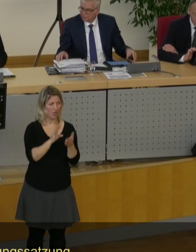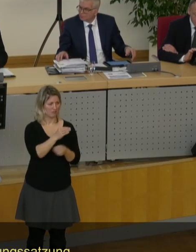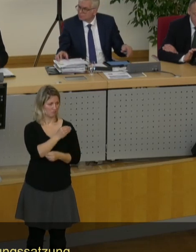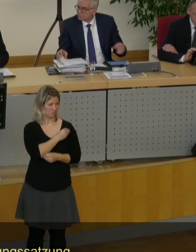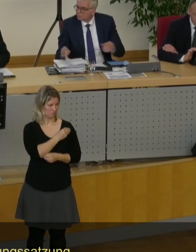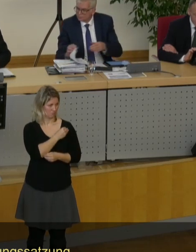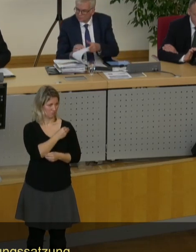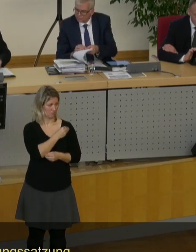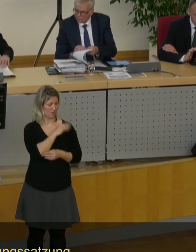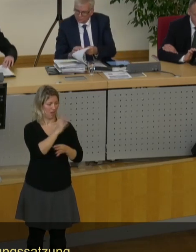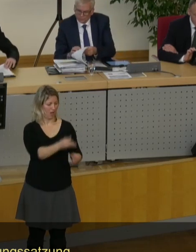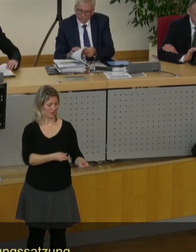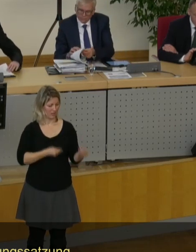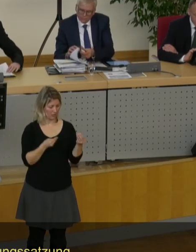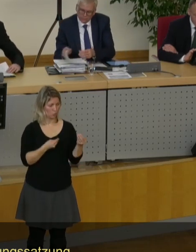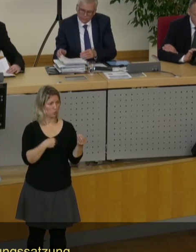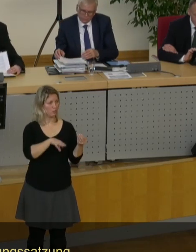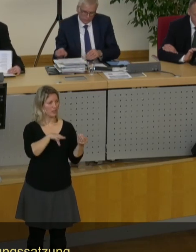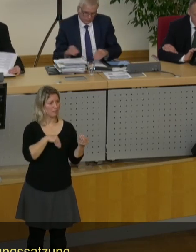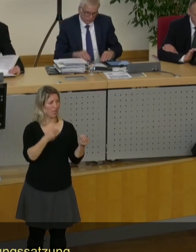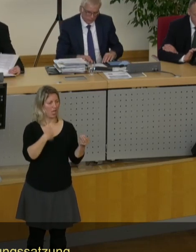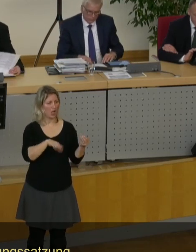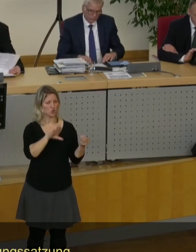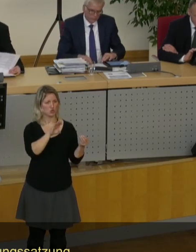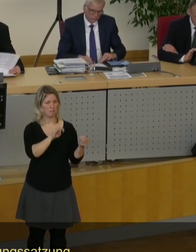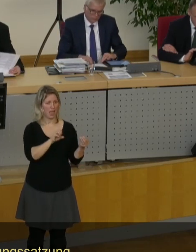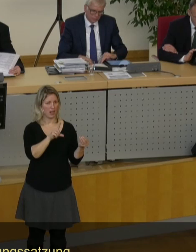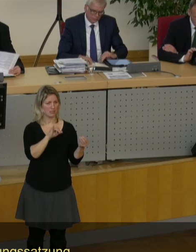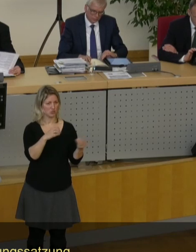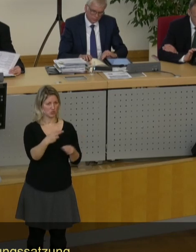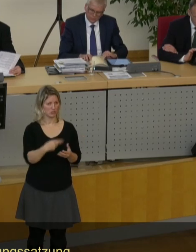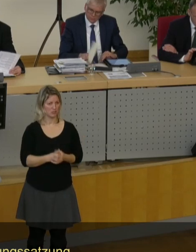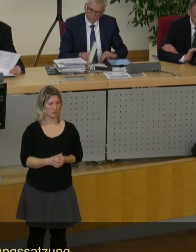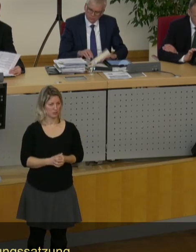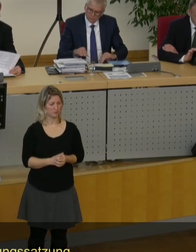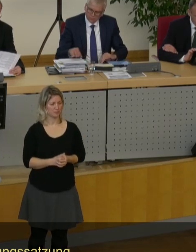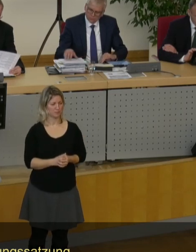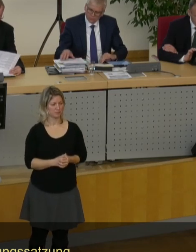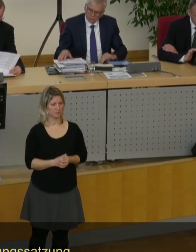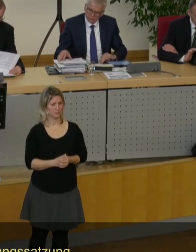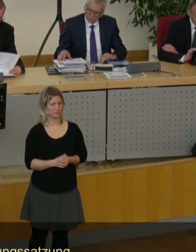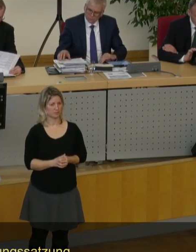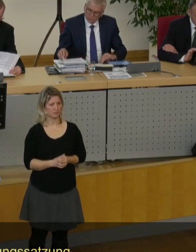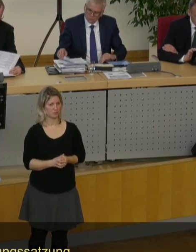dass die Einreichung übernimmt. Herr Schmelig, ich